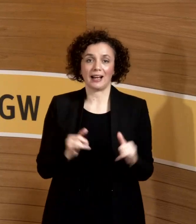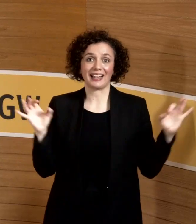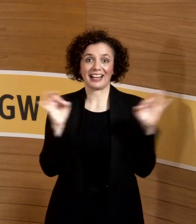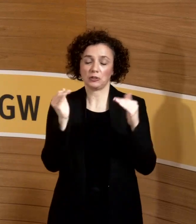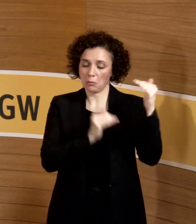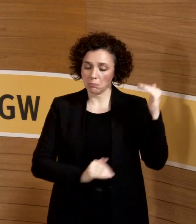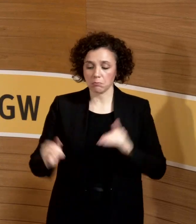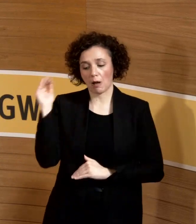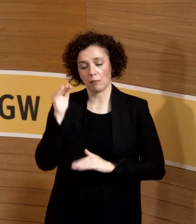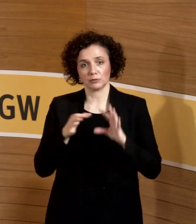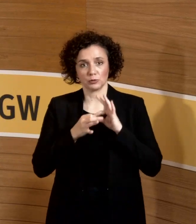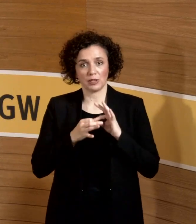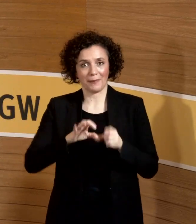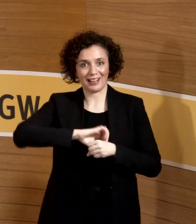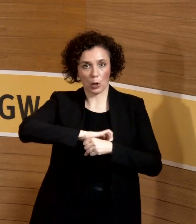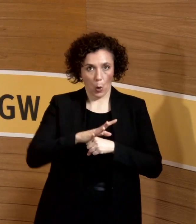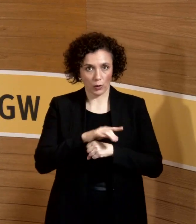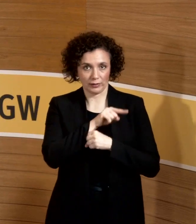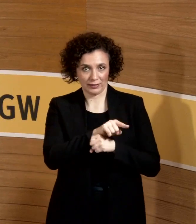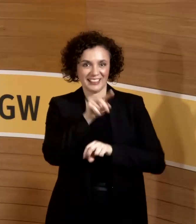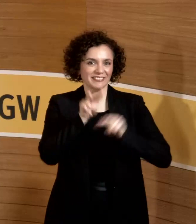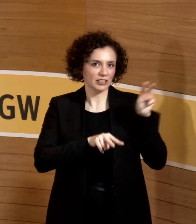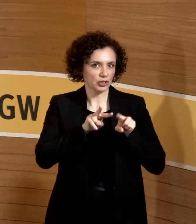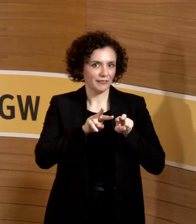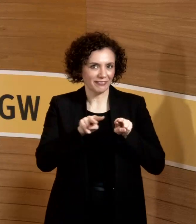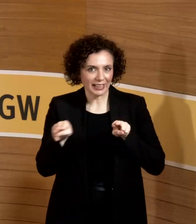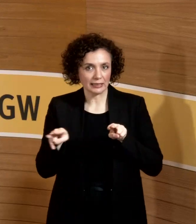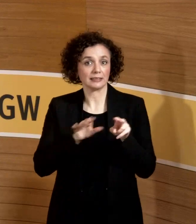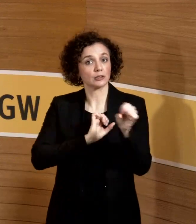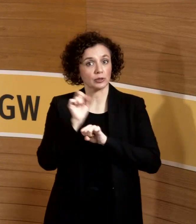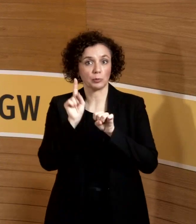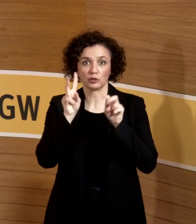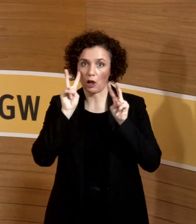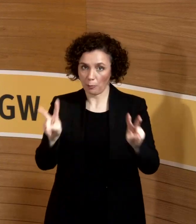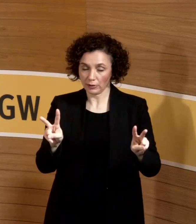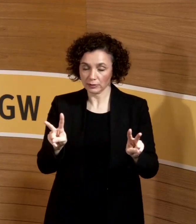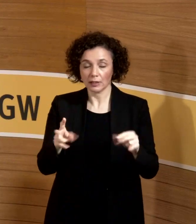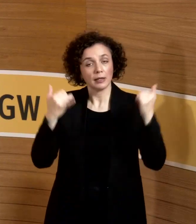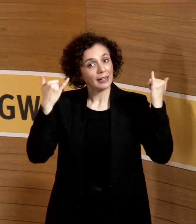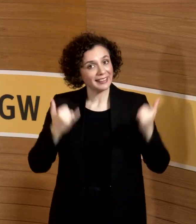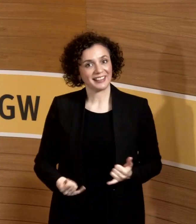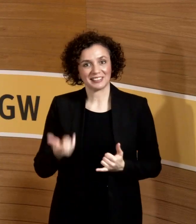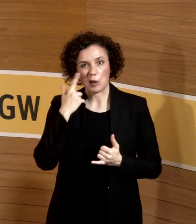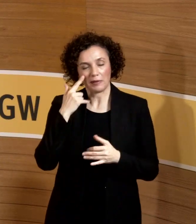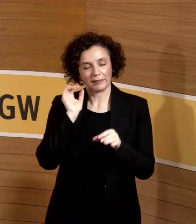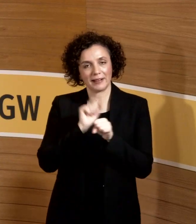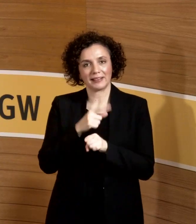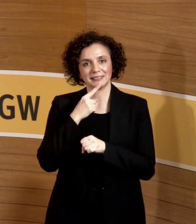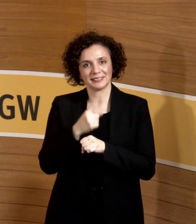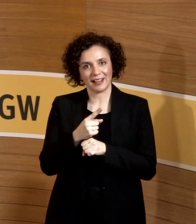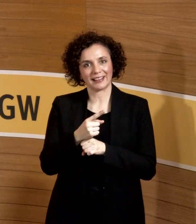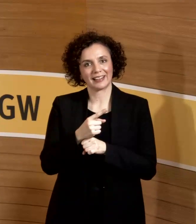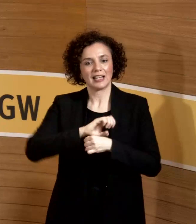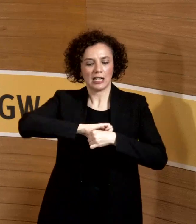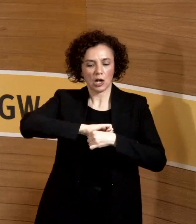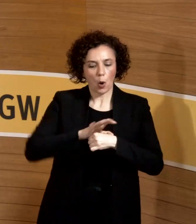man aufpassen. Aber momentan ist es zum Glück weiterhin so, dass wir, denke ich, berechtigt sagen können, wir haben halt ein Virus mehr.